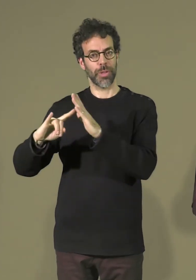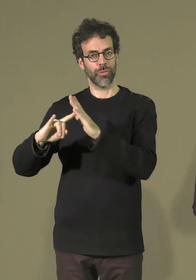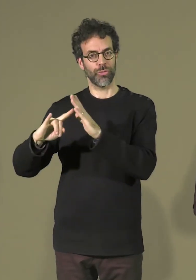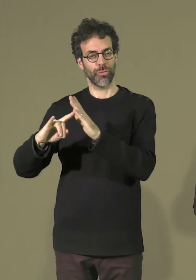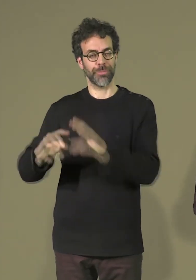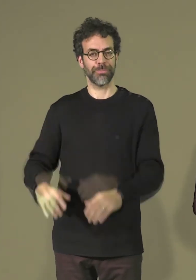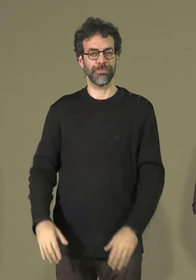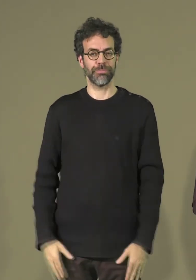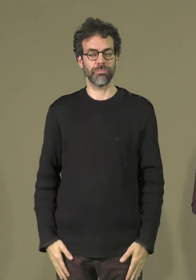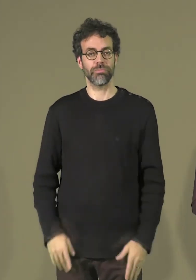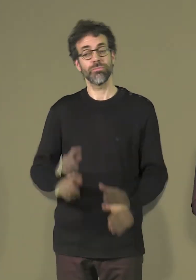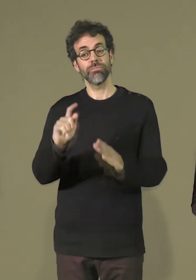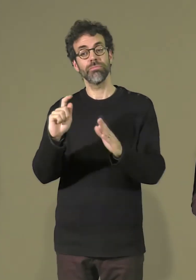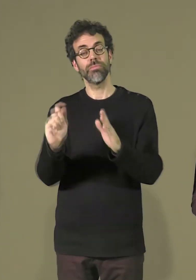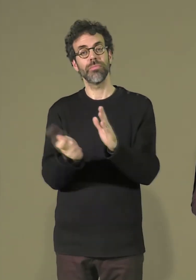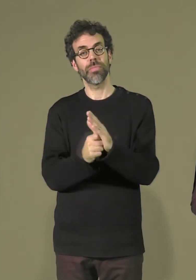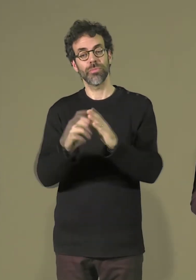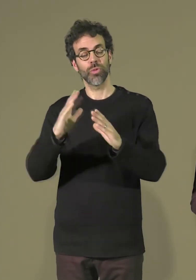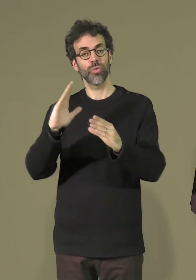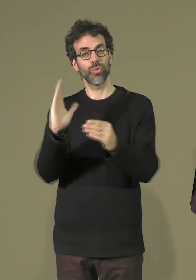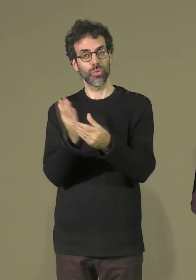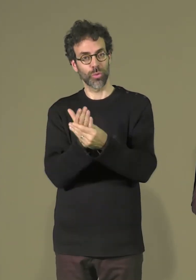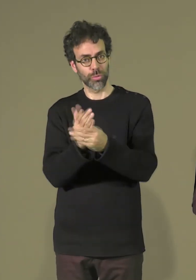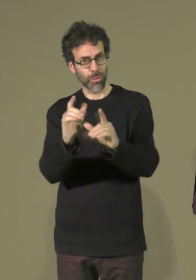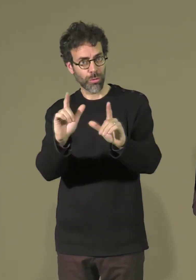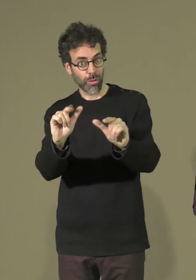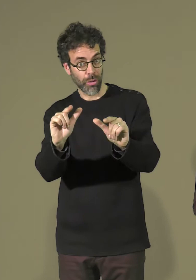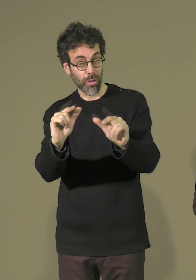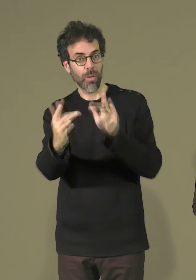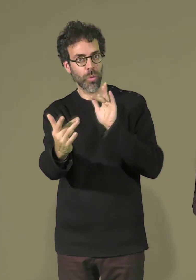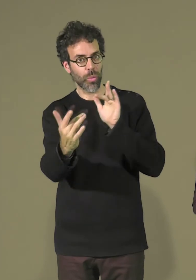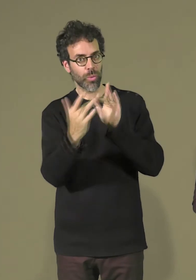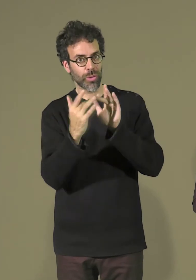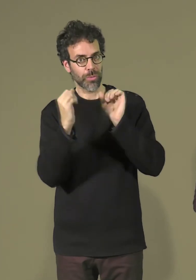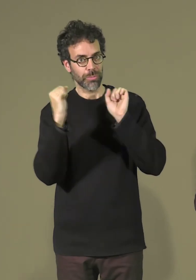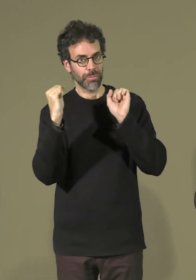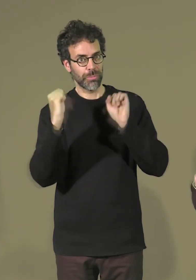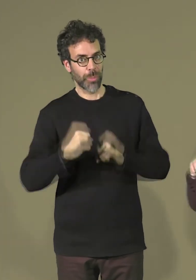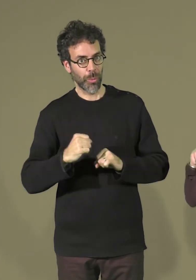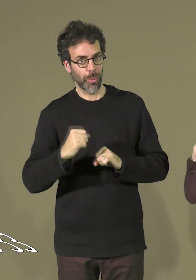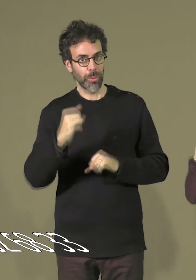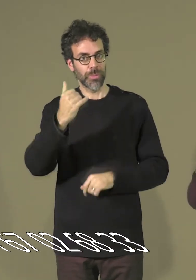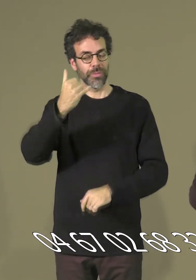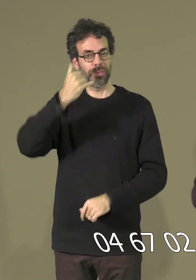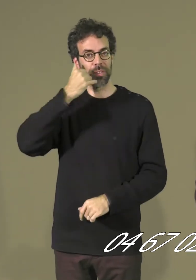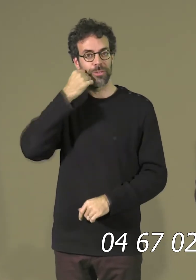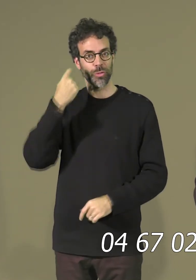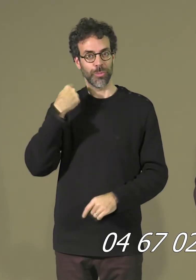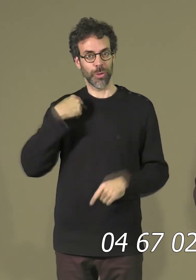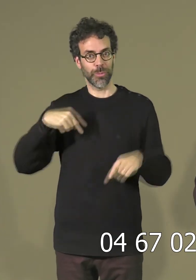Quand vous avez ce document, vous pouvez prendre contact avec nous, par téléphone,